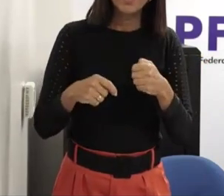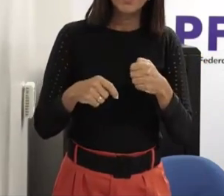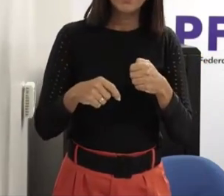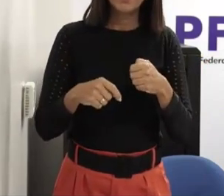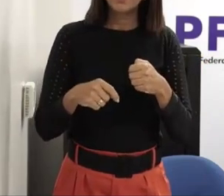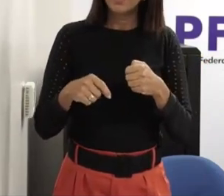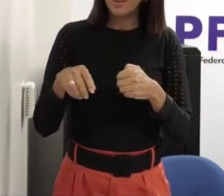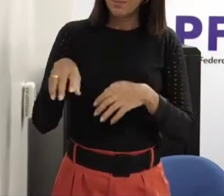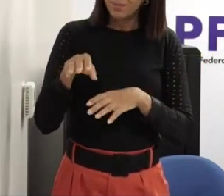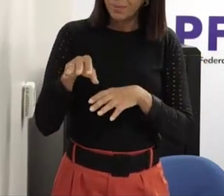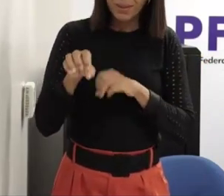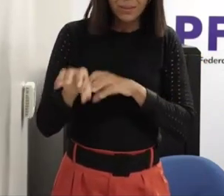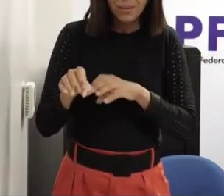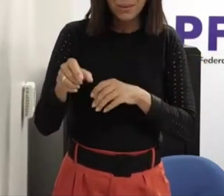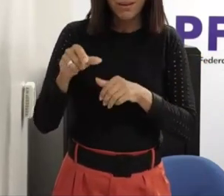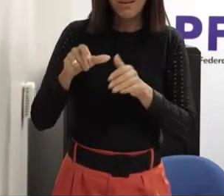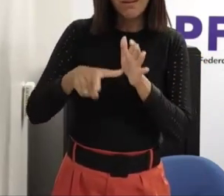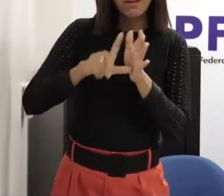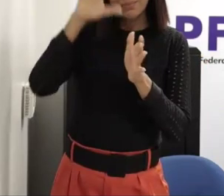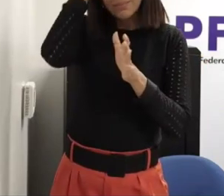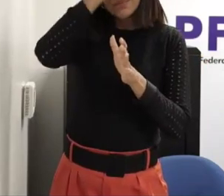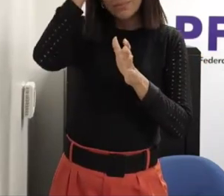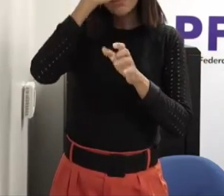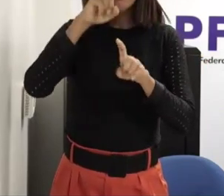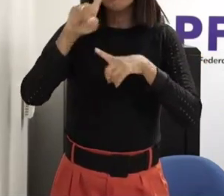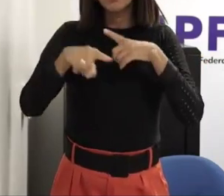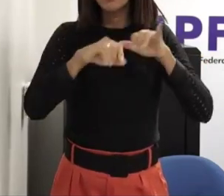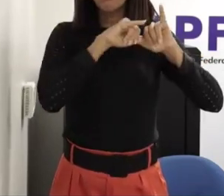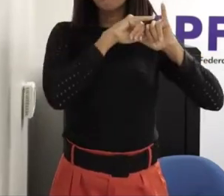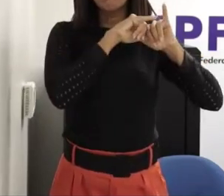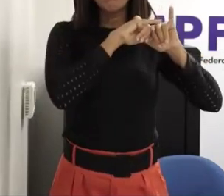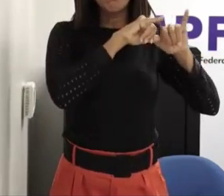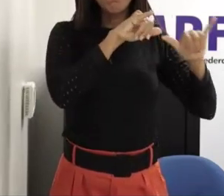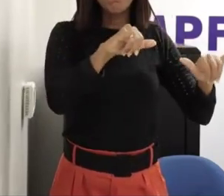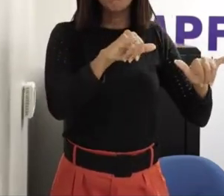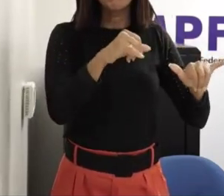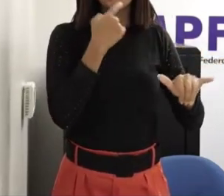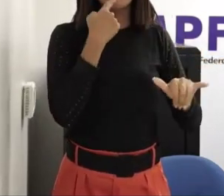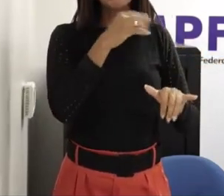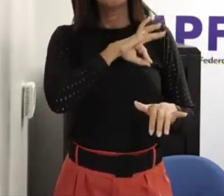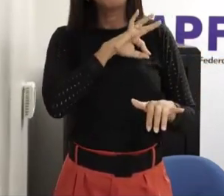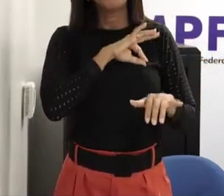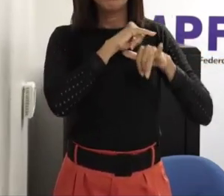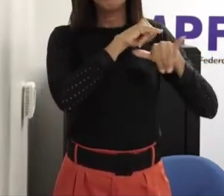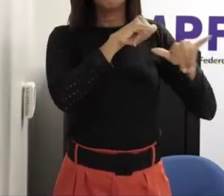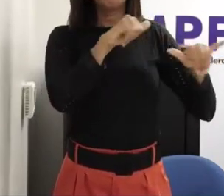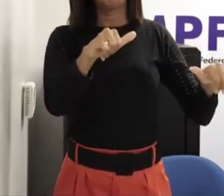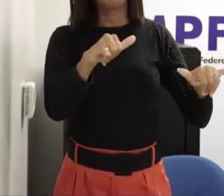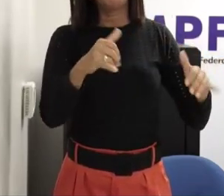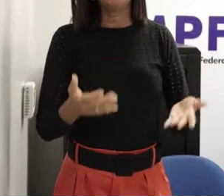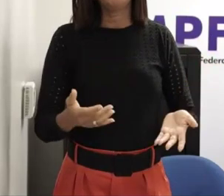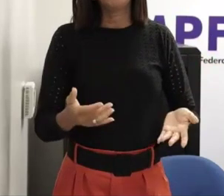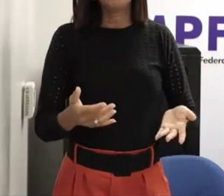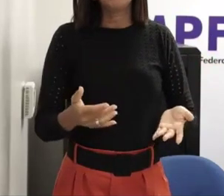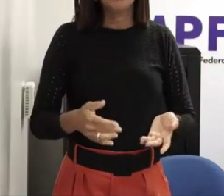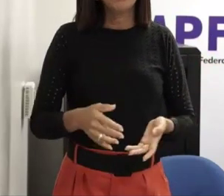vai falar opa calma lá vai levantar os monstros da criança e eu falo não vou nem nem prosseguir com isso daqui porque a culpa é minha